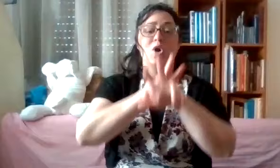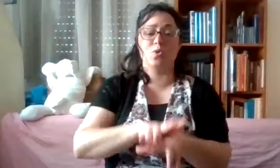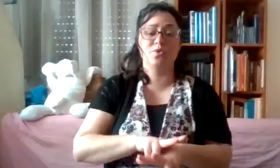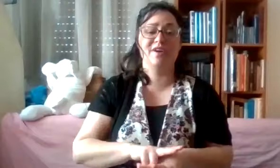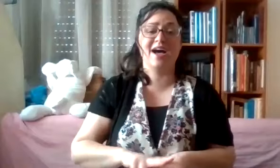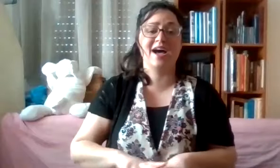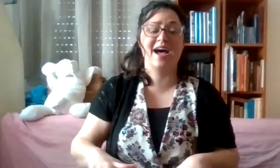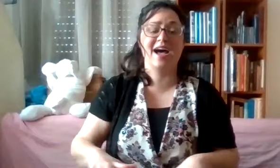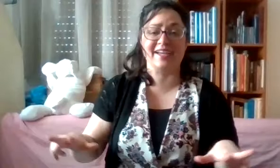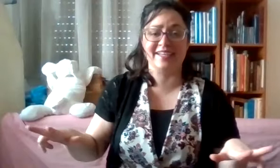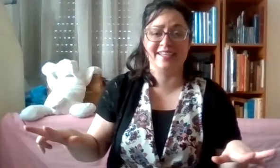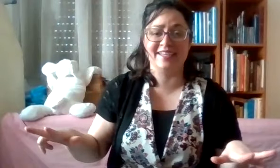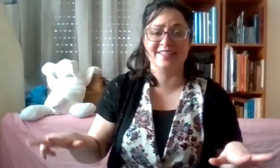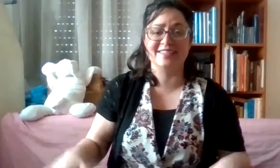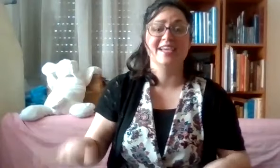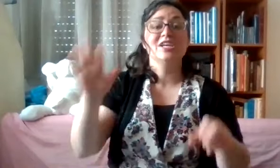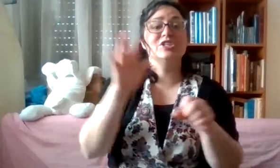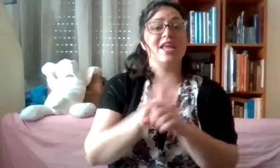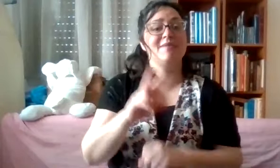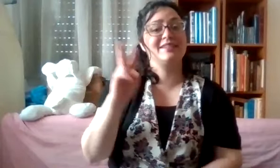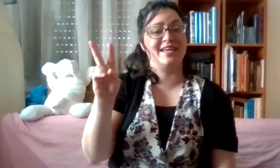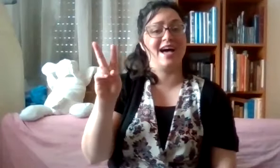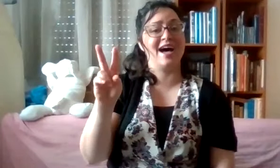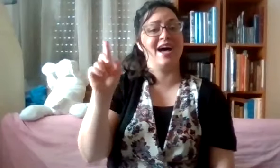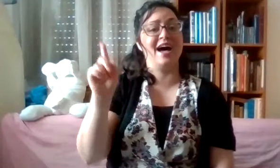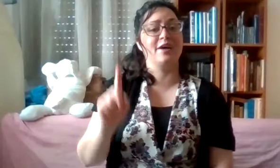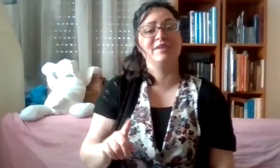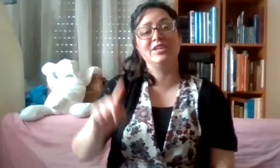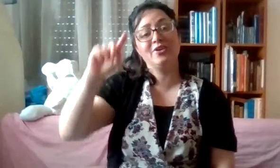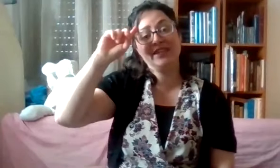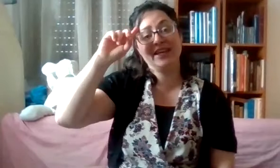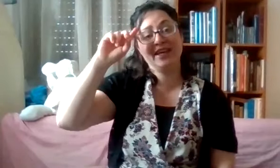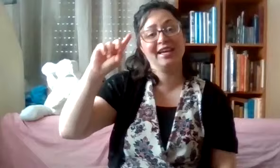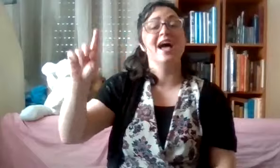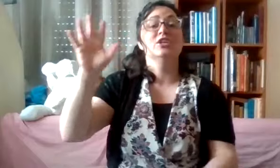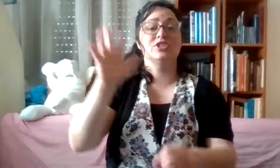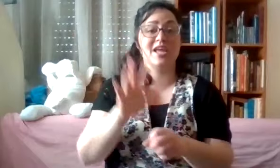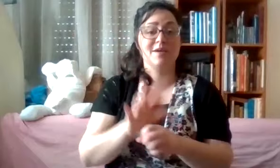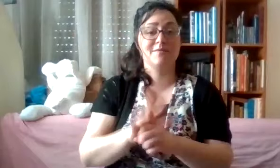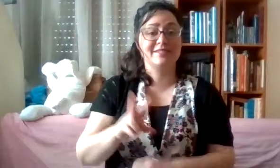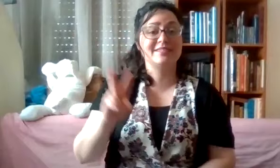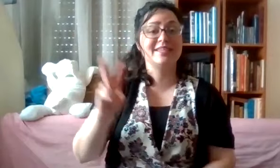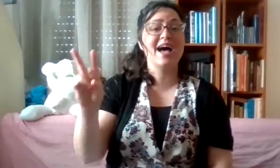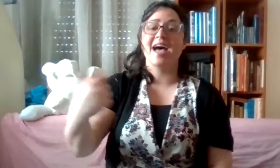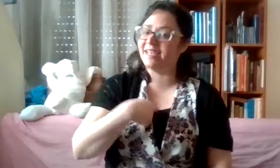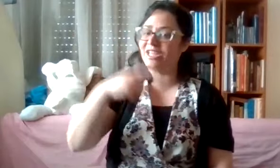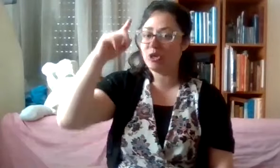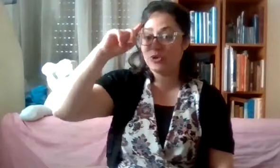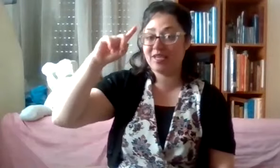שבשמיים ובארץ. שני מסר מי יודע. שני מסר, אני יודע.